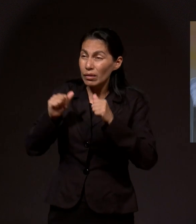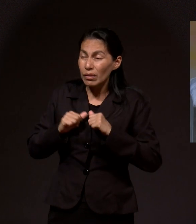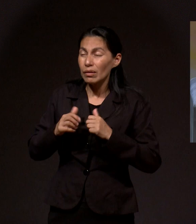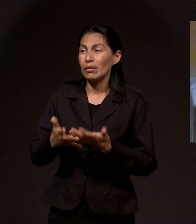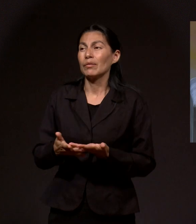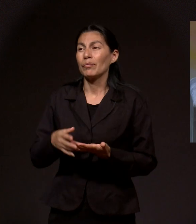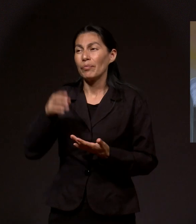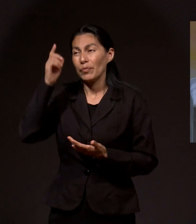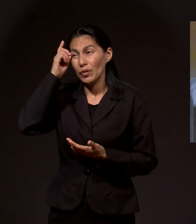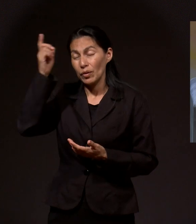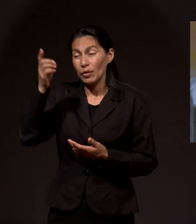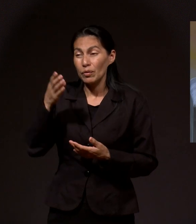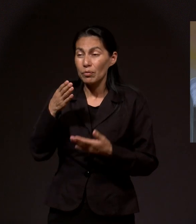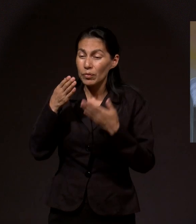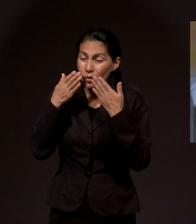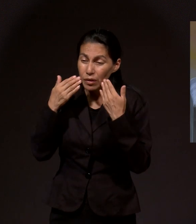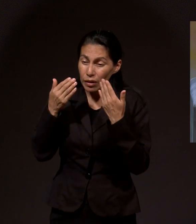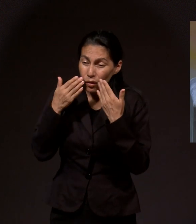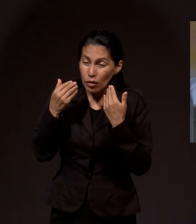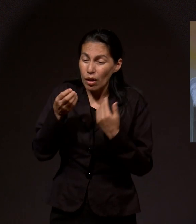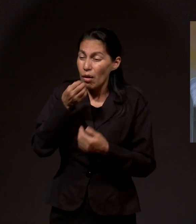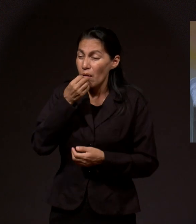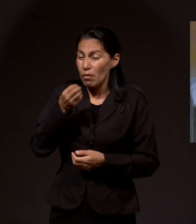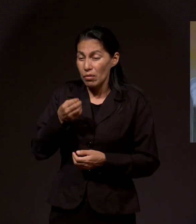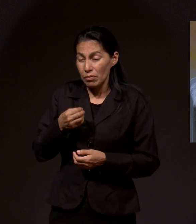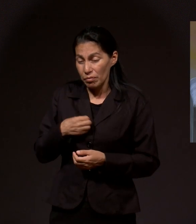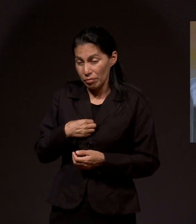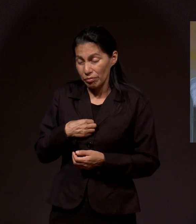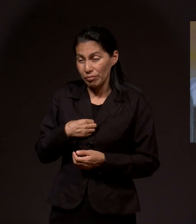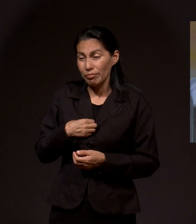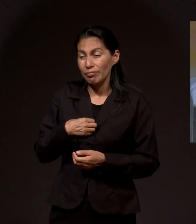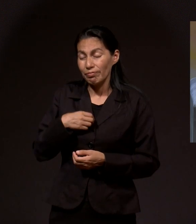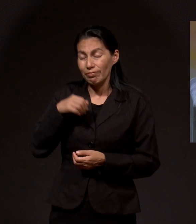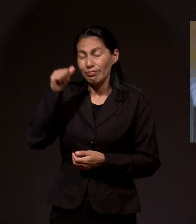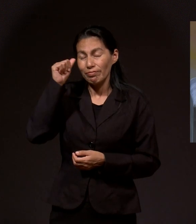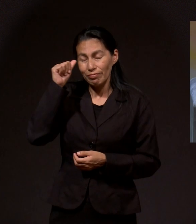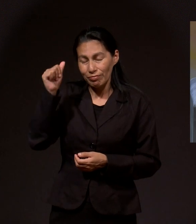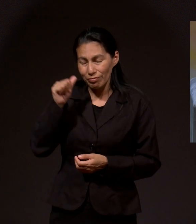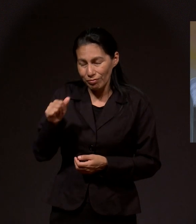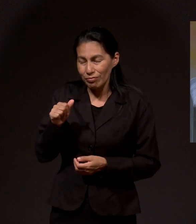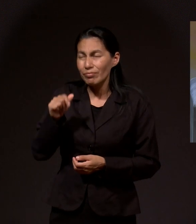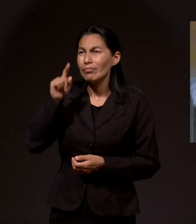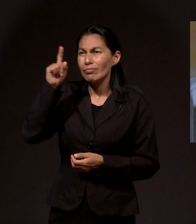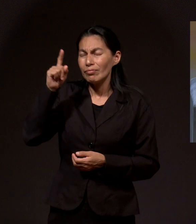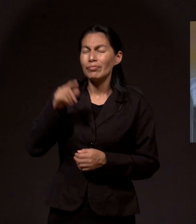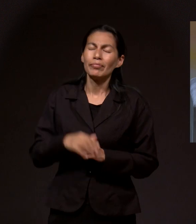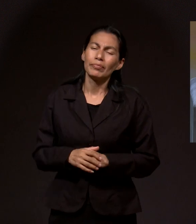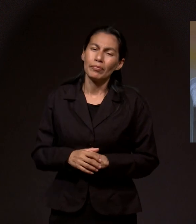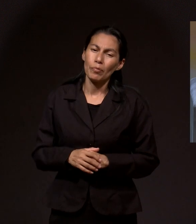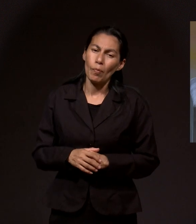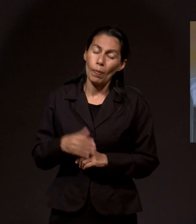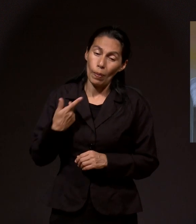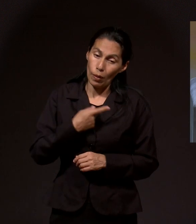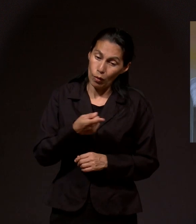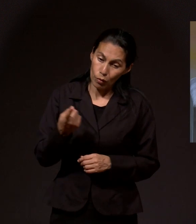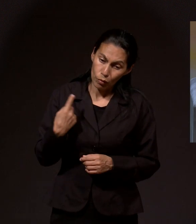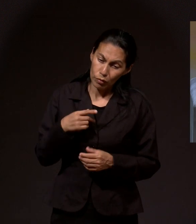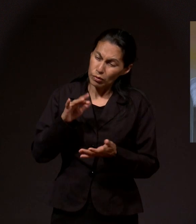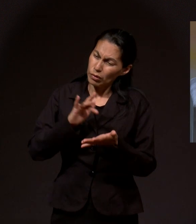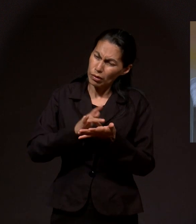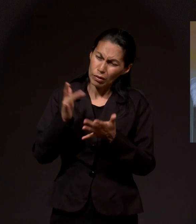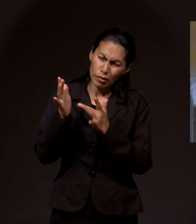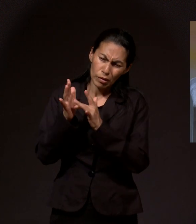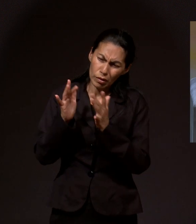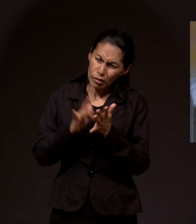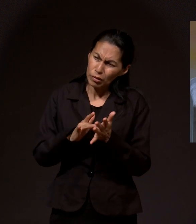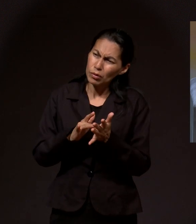escucha. Porque Dios tiene misericordia de nosotros como pecadores y se acuerda que somos polvo. Y en Jesús, en